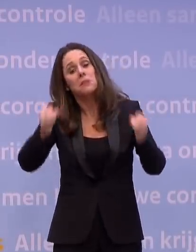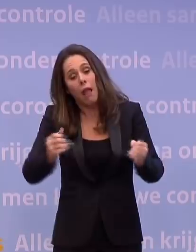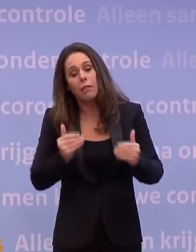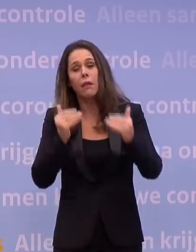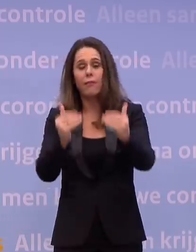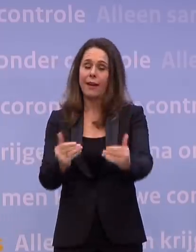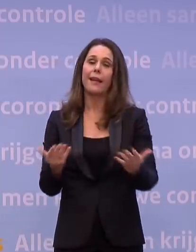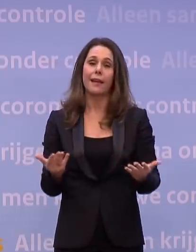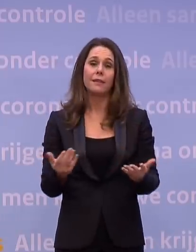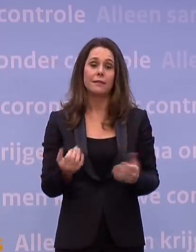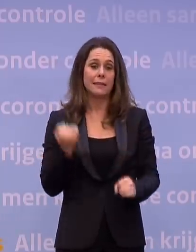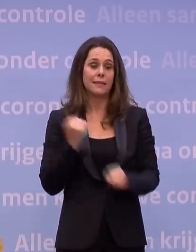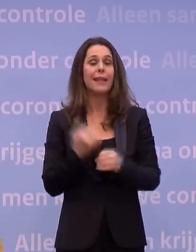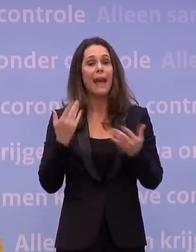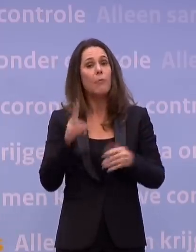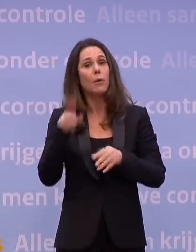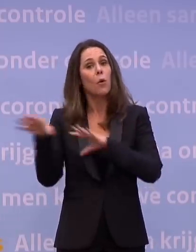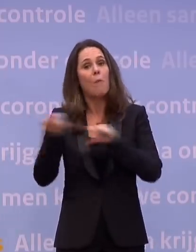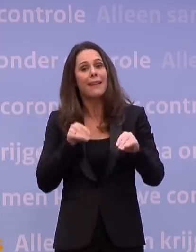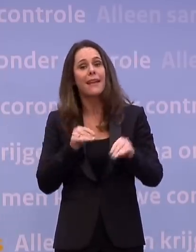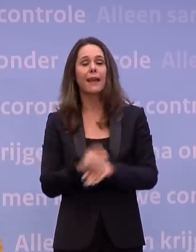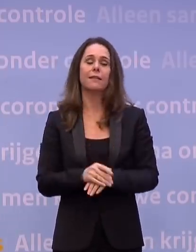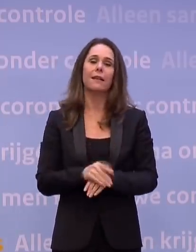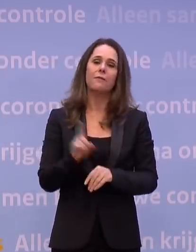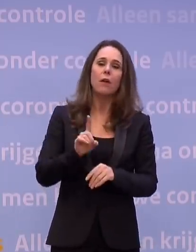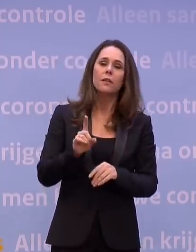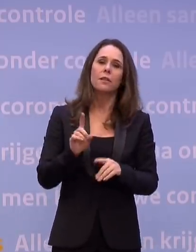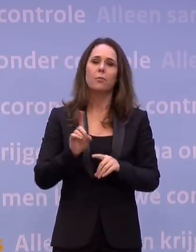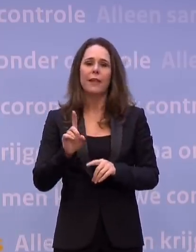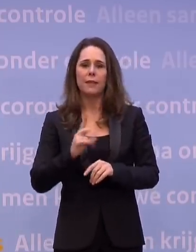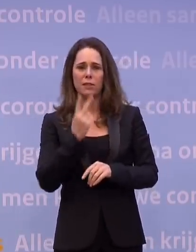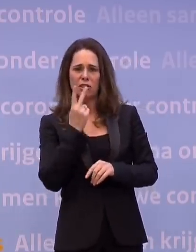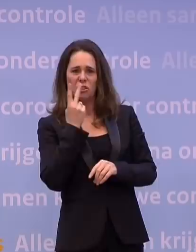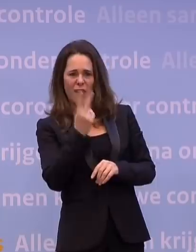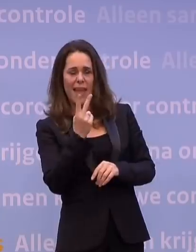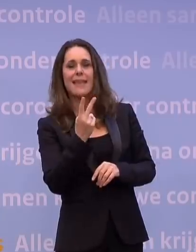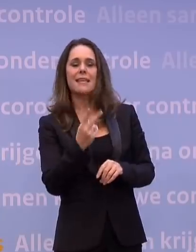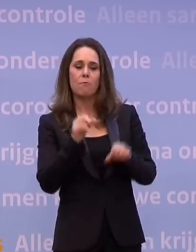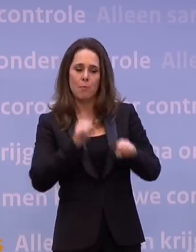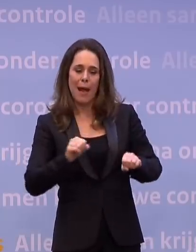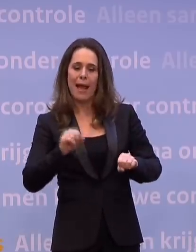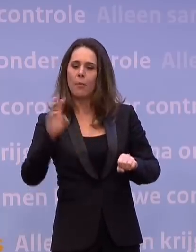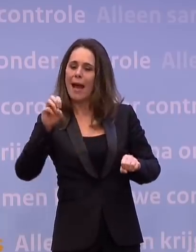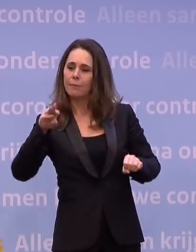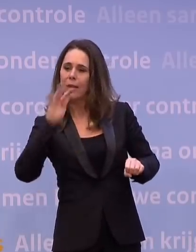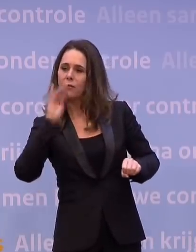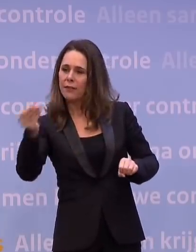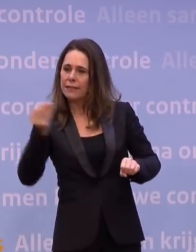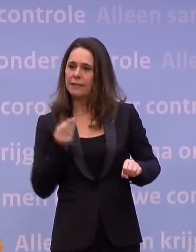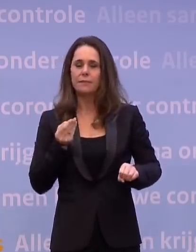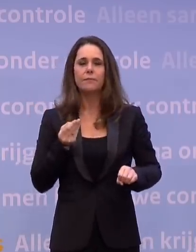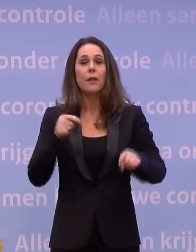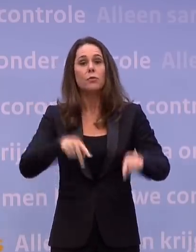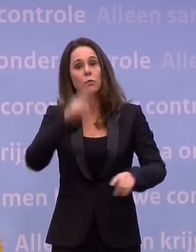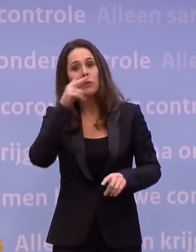twijfel in ieder geval nog maatregelen moeten nemen. En welke precies, dat gaan we op de tweede, gaan we dat bepalen op basis van het OMT-advies, dat dan geldt. Wat we nu